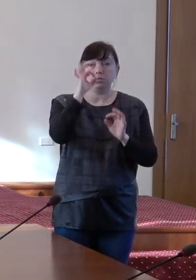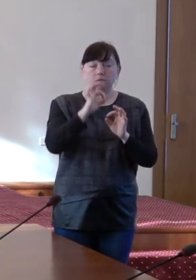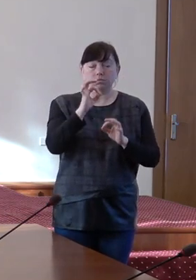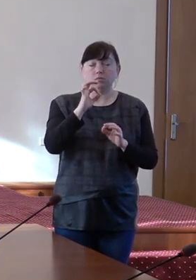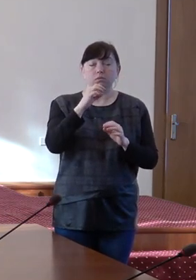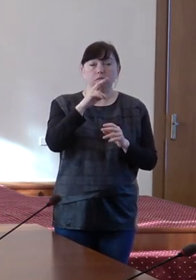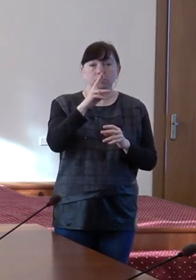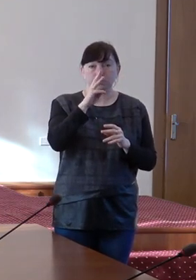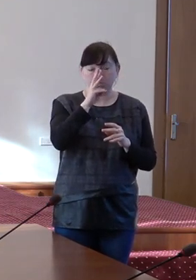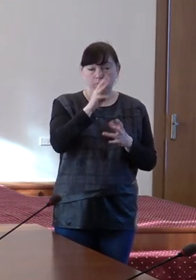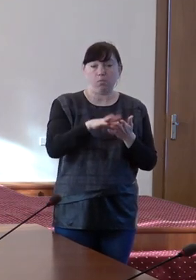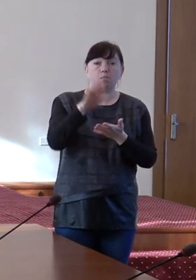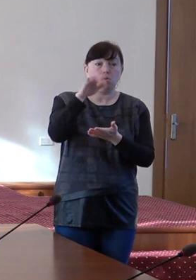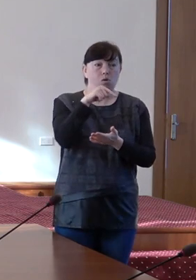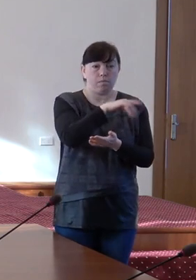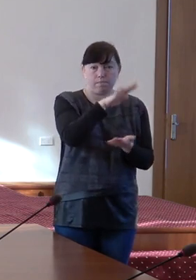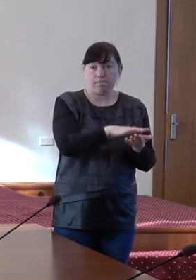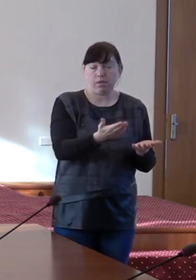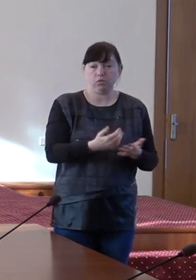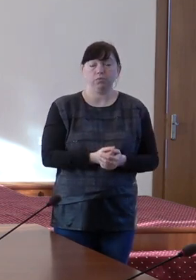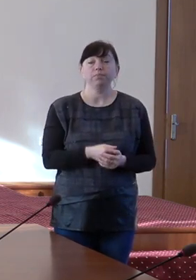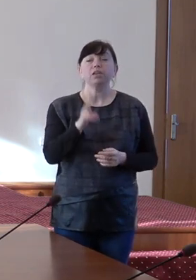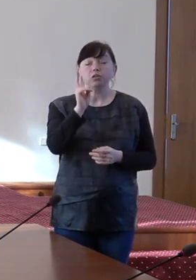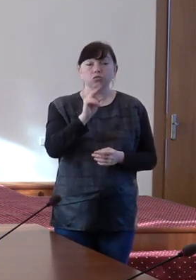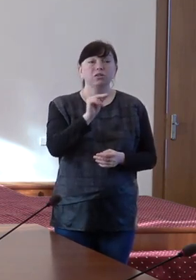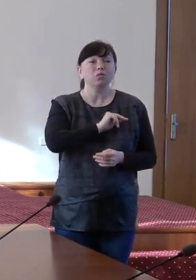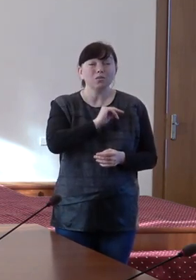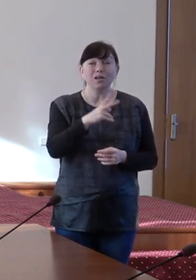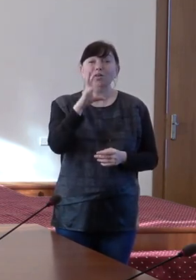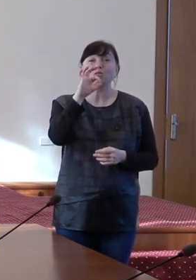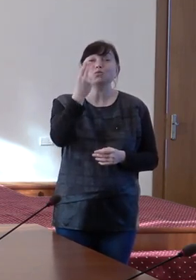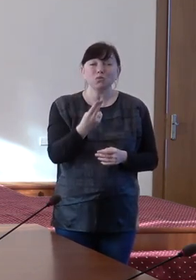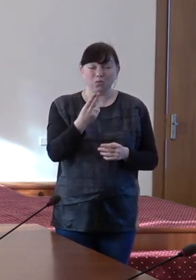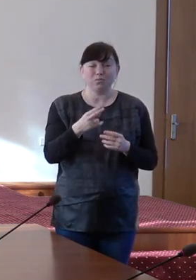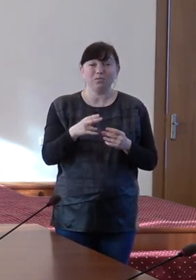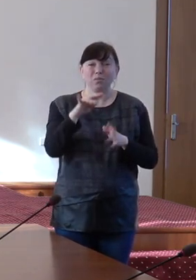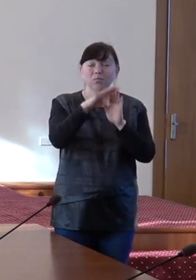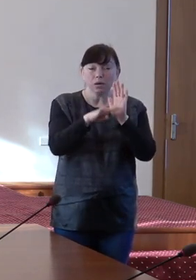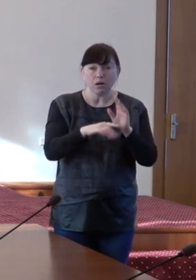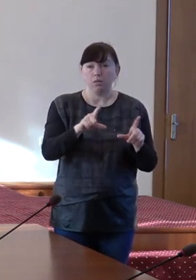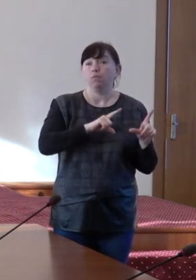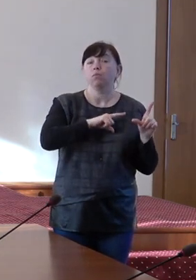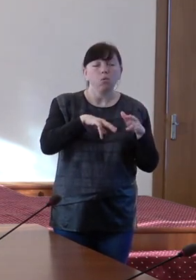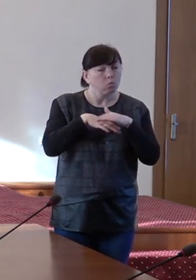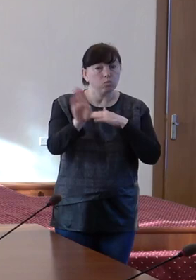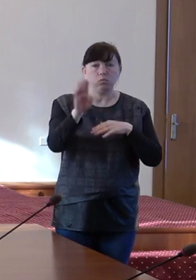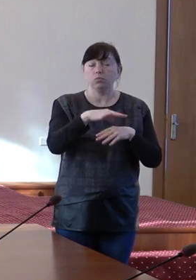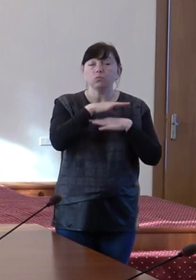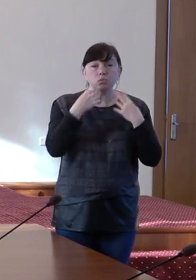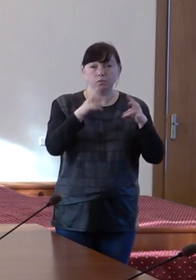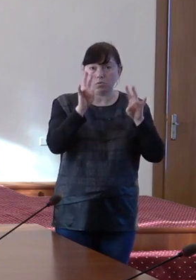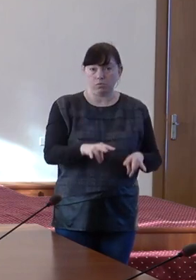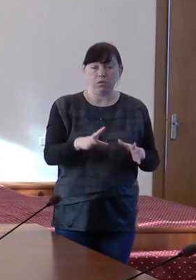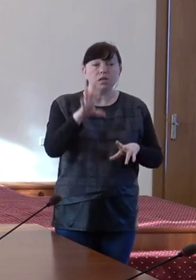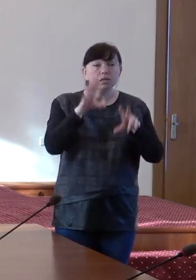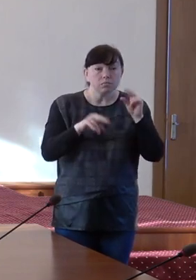cei care lucrează în sistemul de asistență socială pleacă din sistem. Asta înseamnă că există perturbații, asta